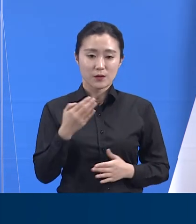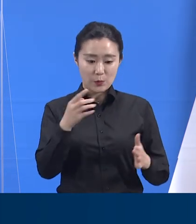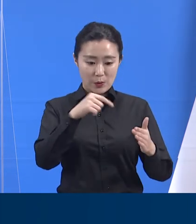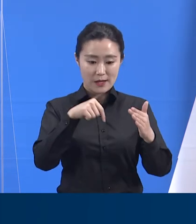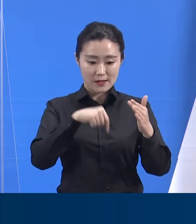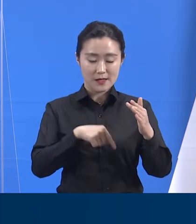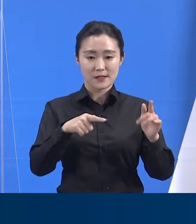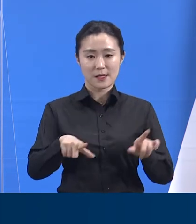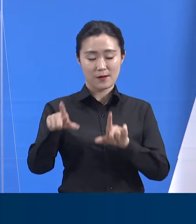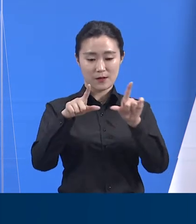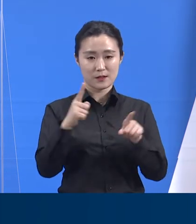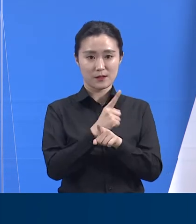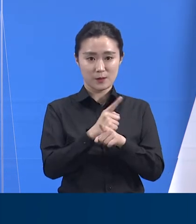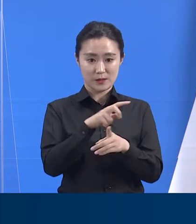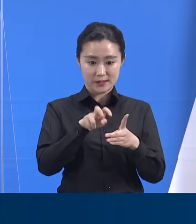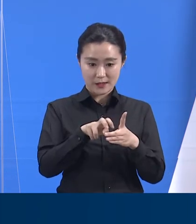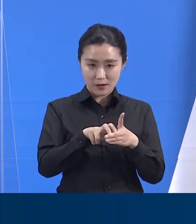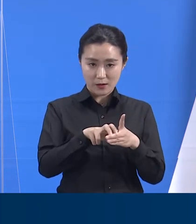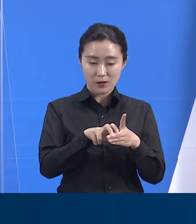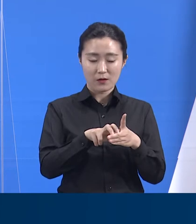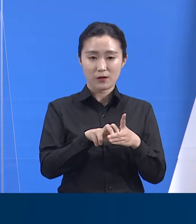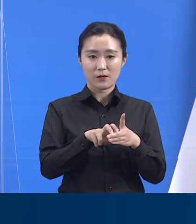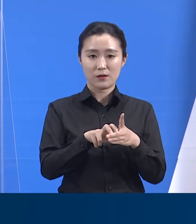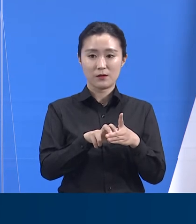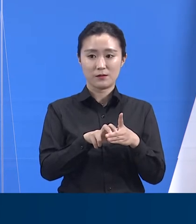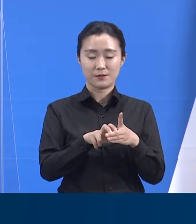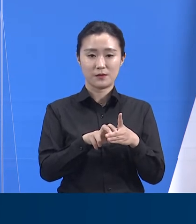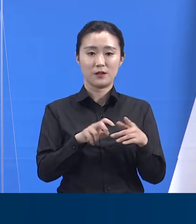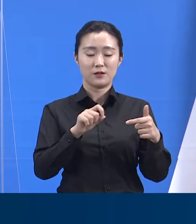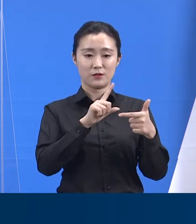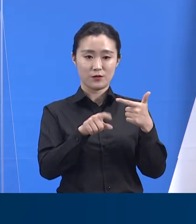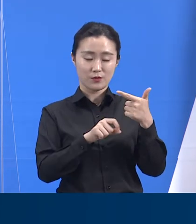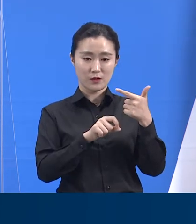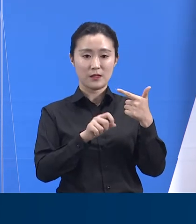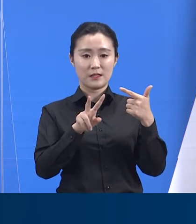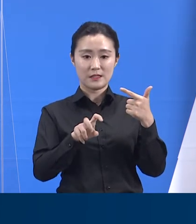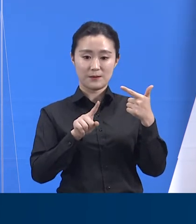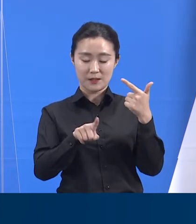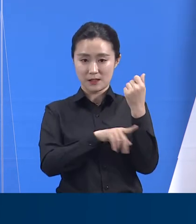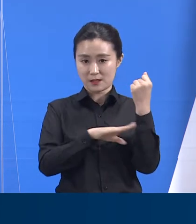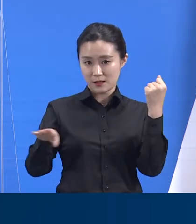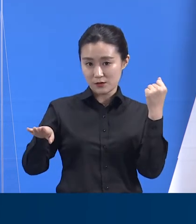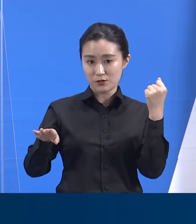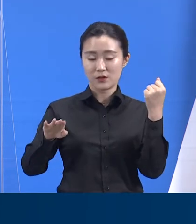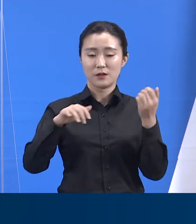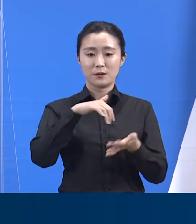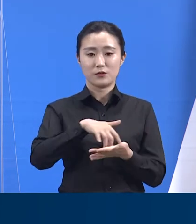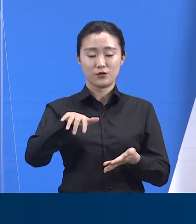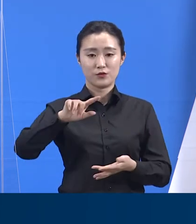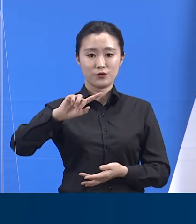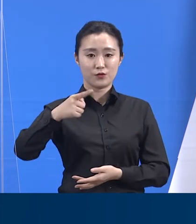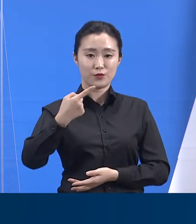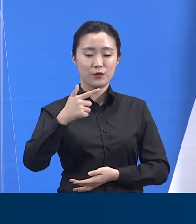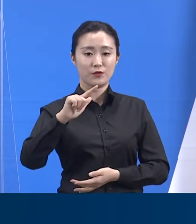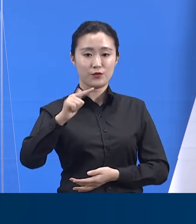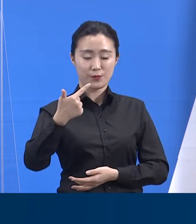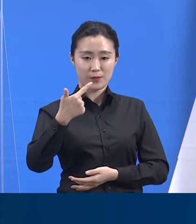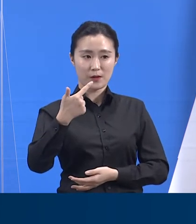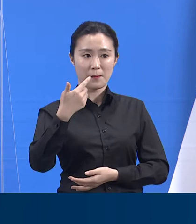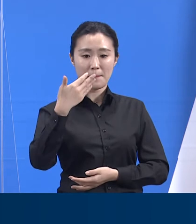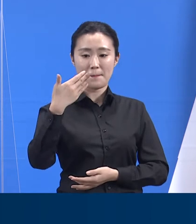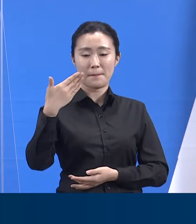6월 21일 18시 기준 648명이 입소해 가동률은 44.8%입니다.